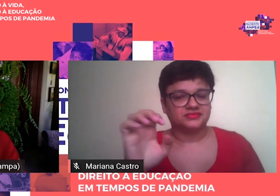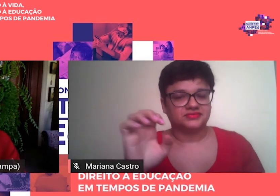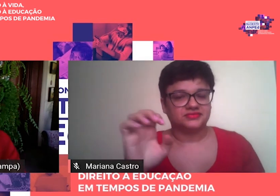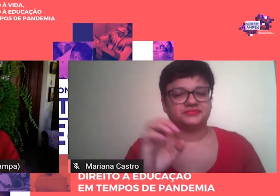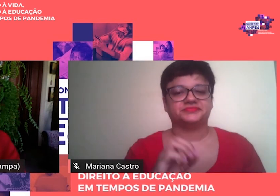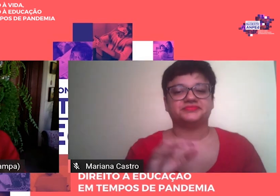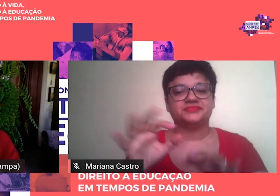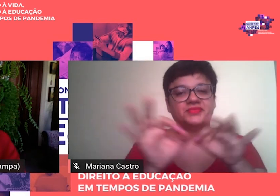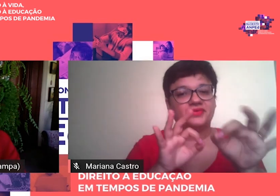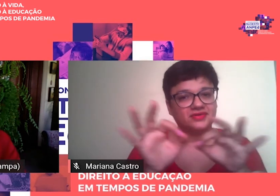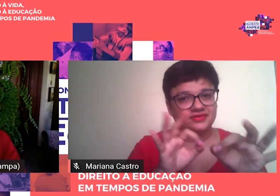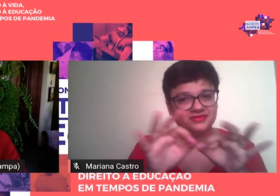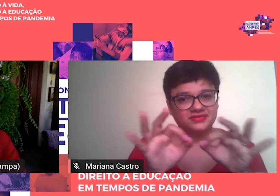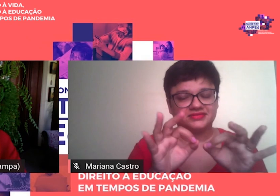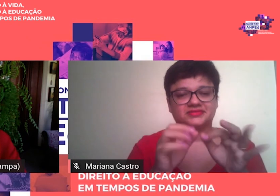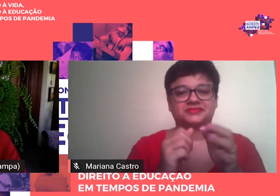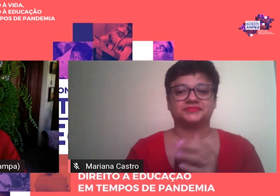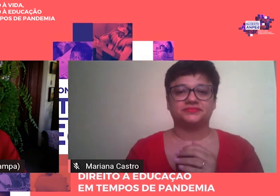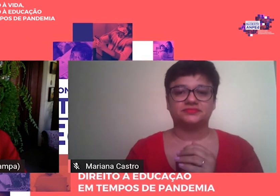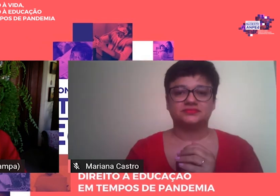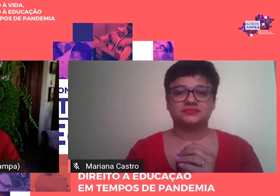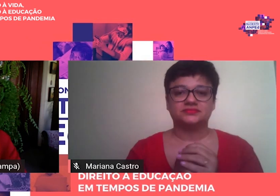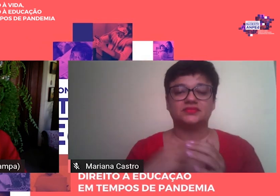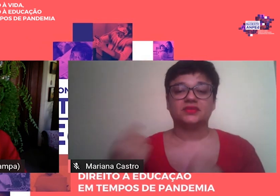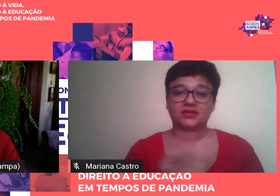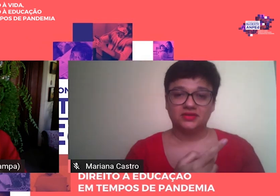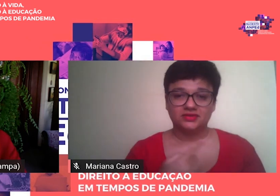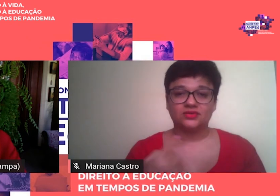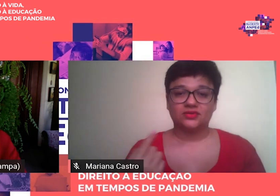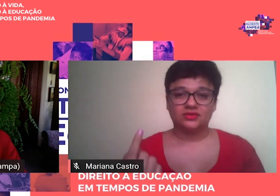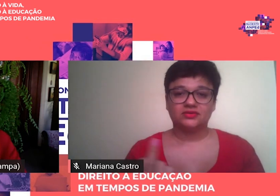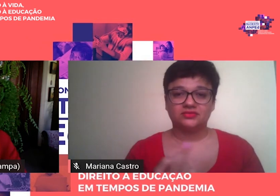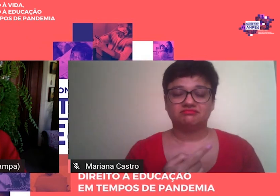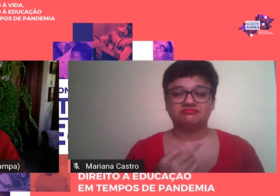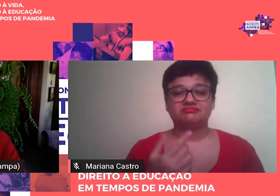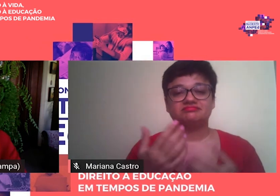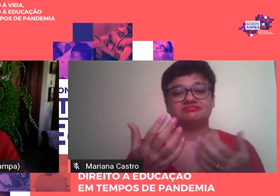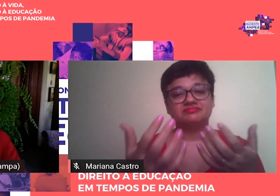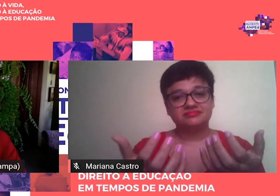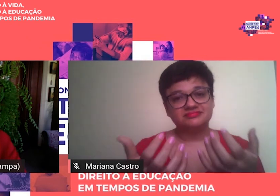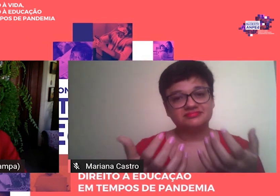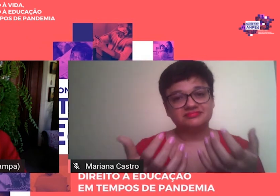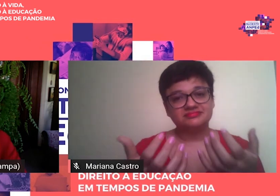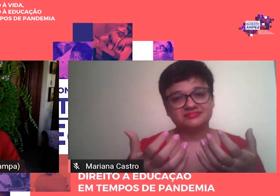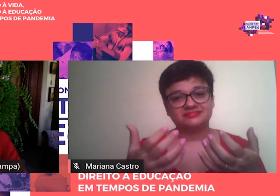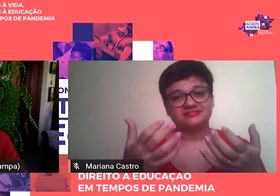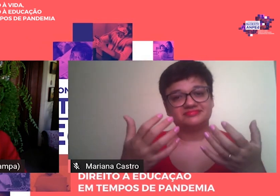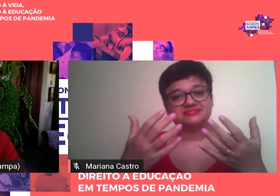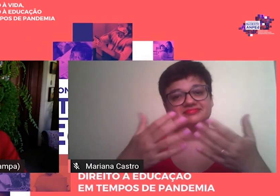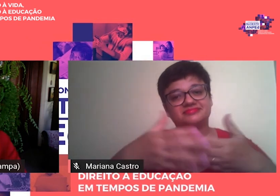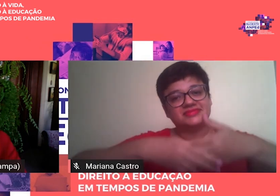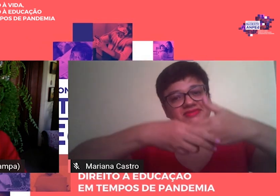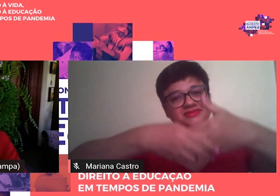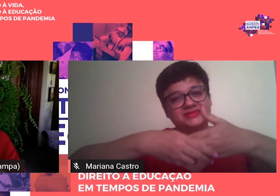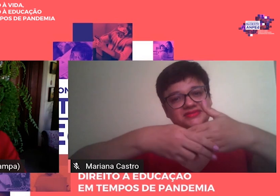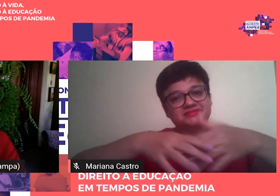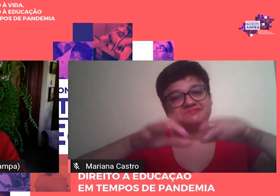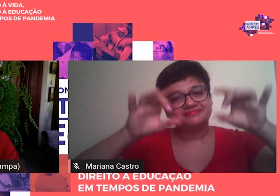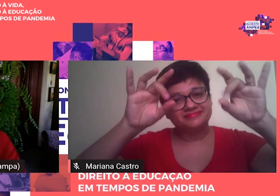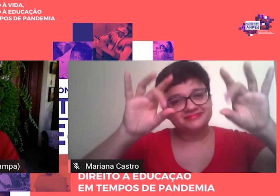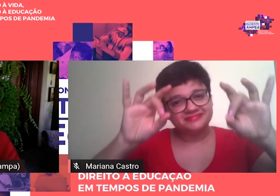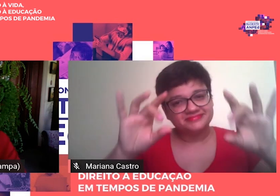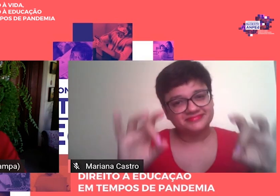organizou. Nós, quero, né, fazer uma saudação muito especial à